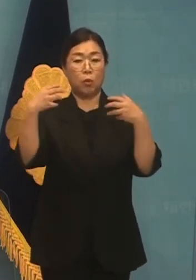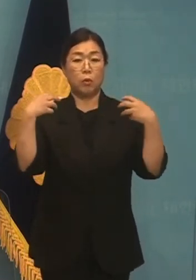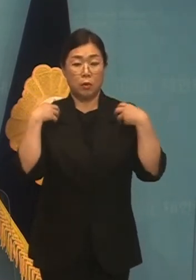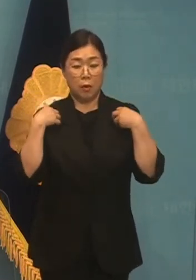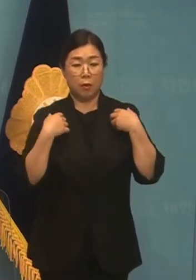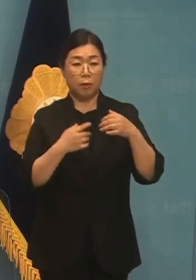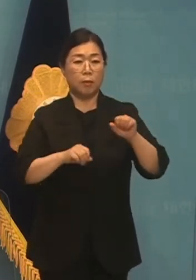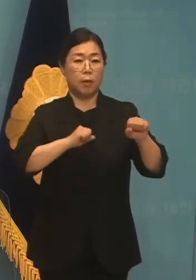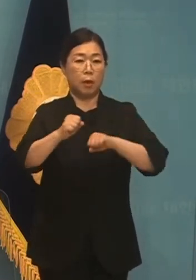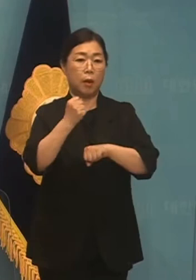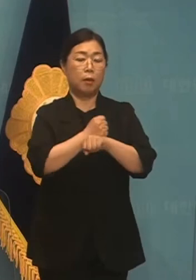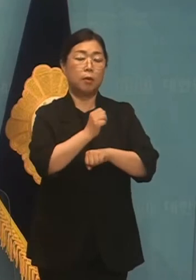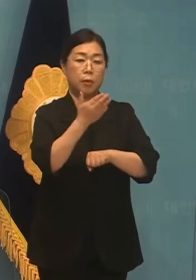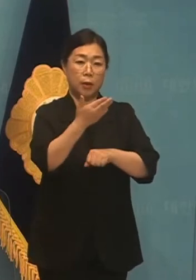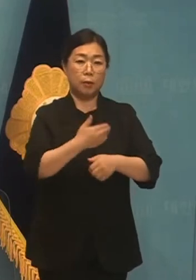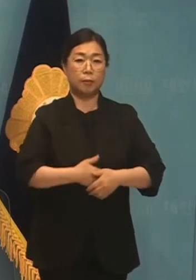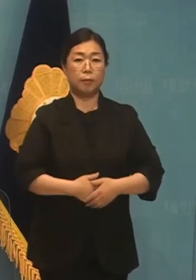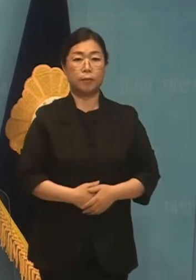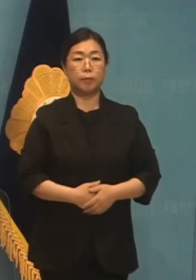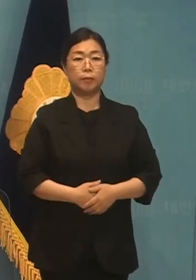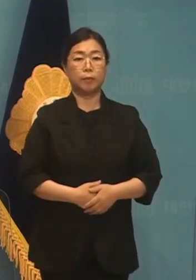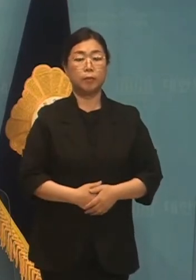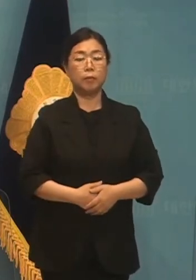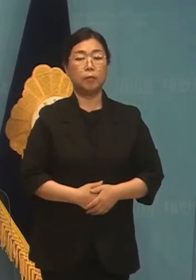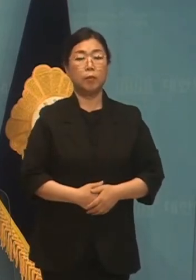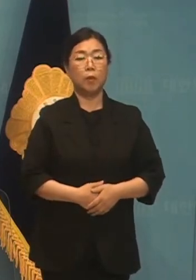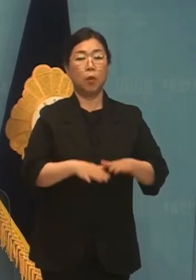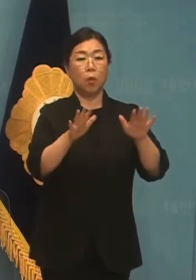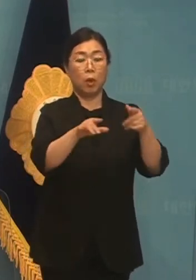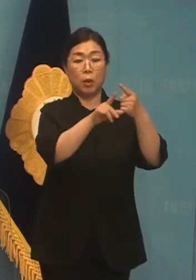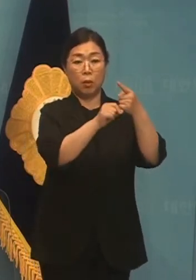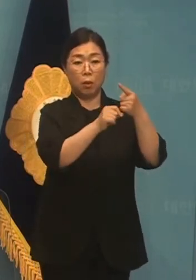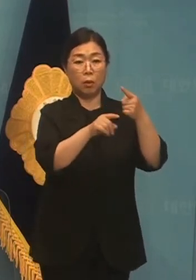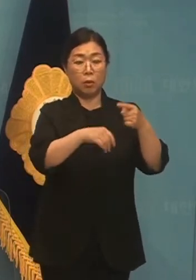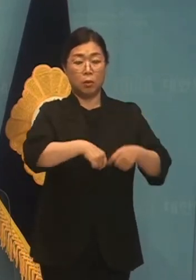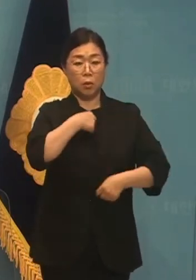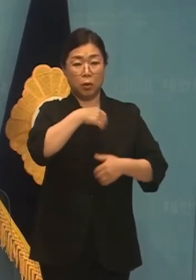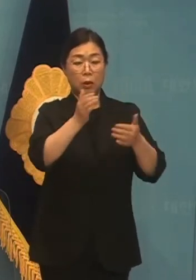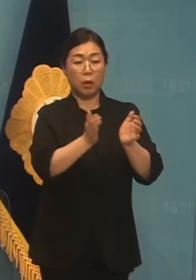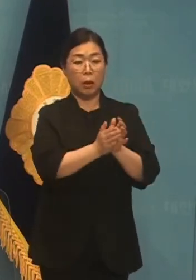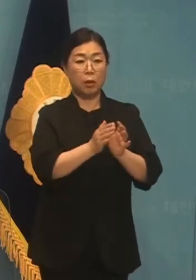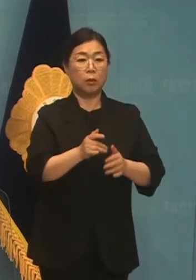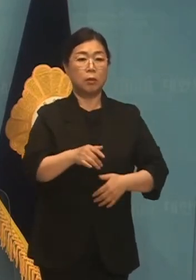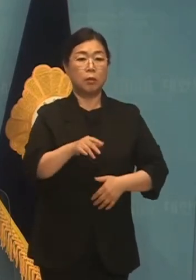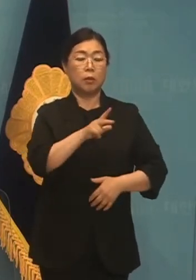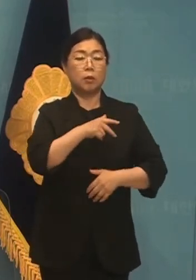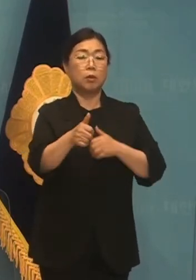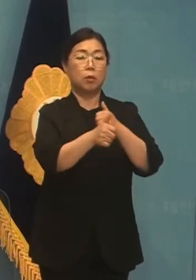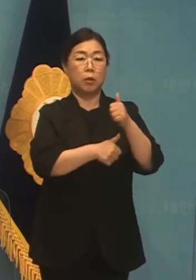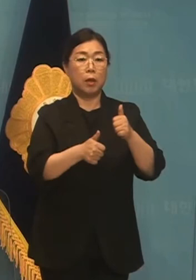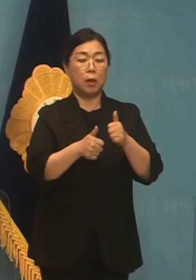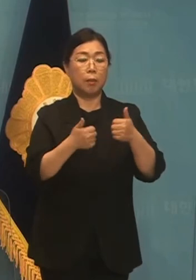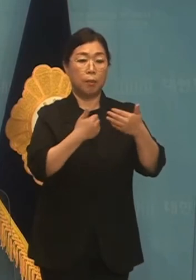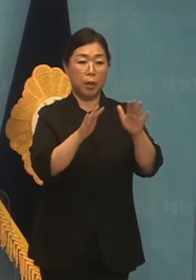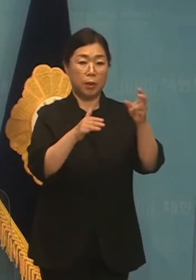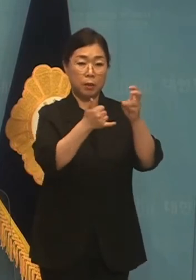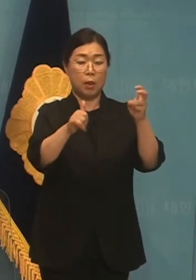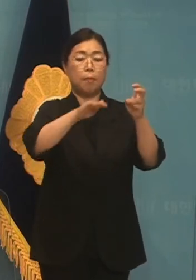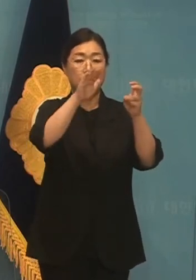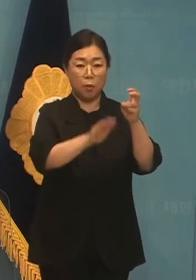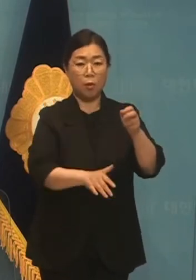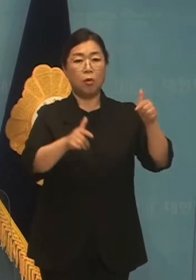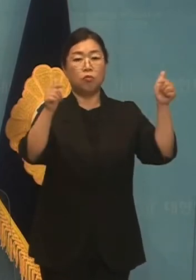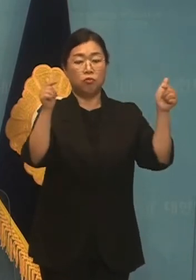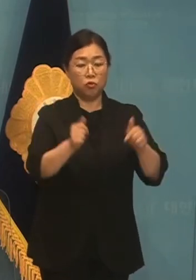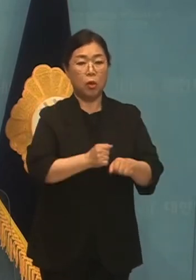앞장서서 나서야 합니다. 올해 1월 정의당 이은지 의원이 학급당 학생 수 20명 이하로